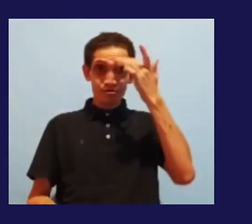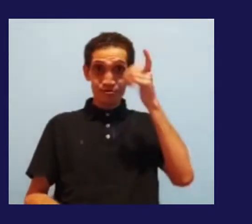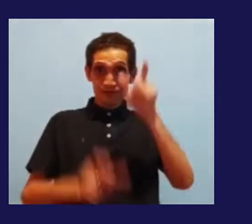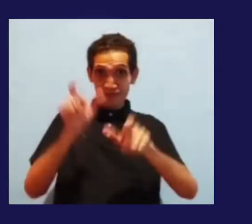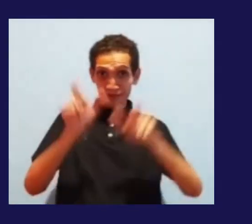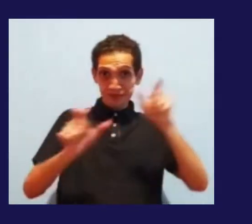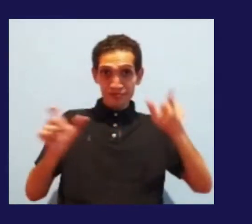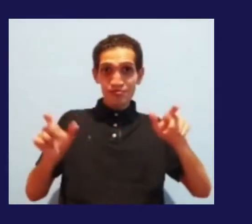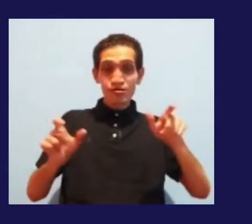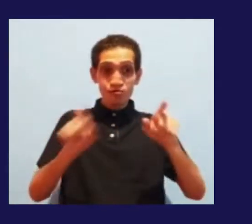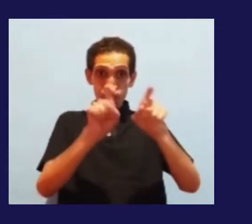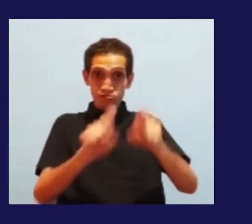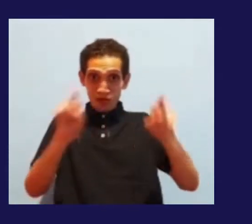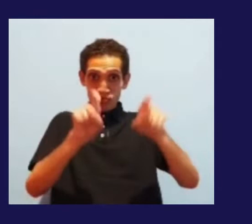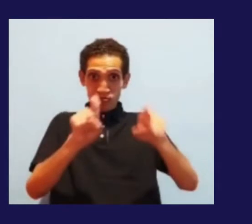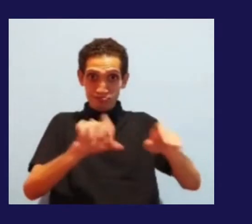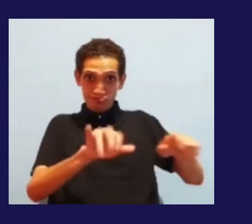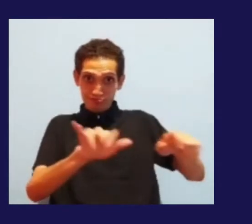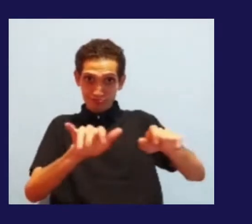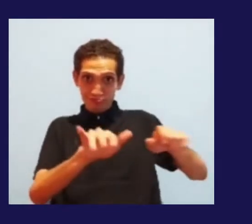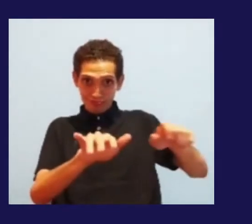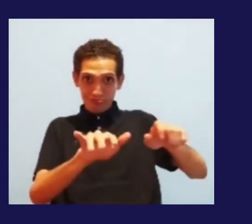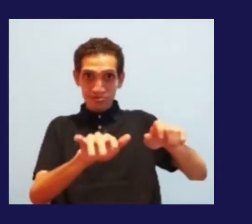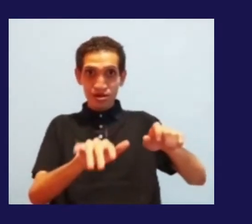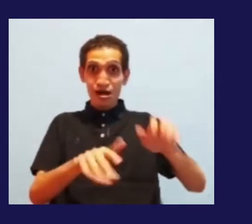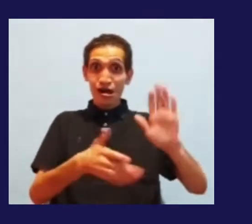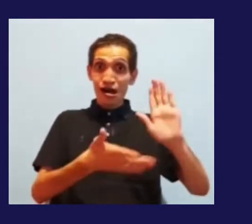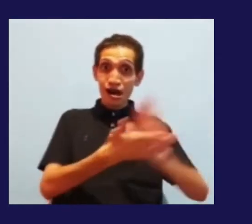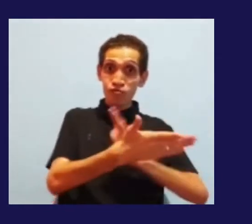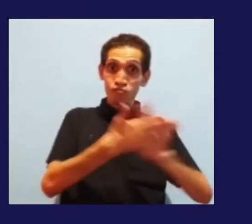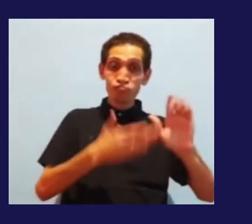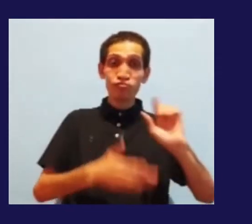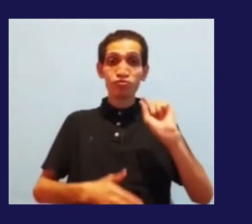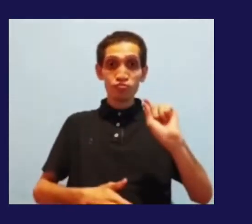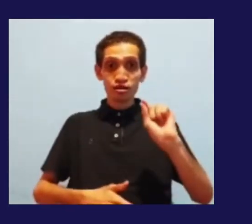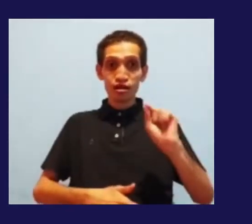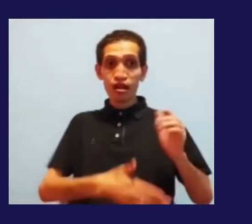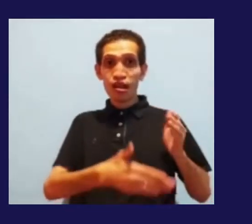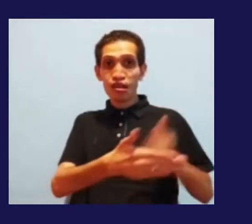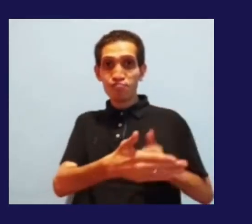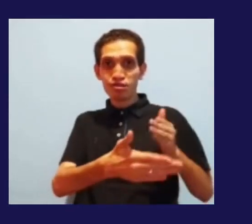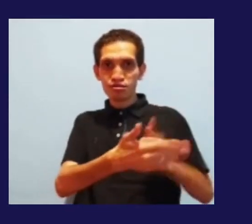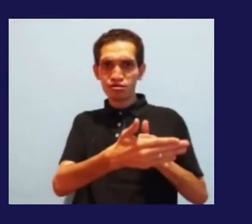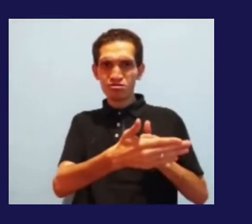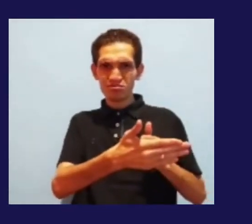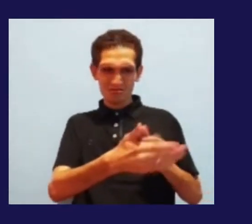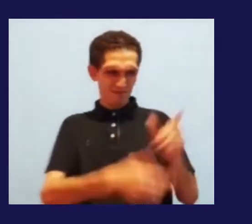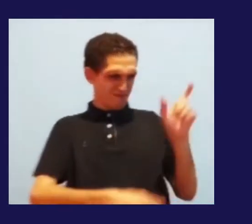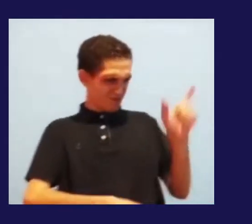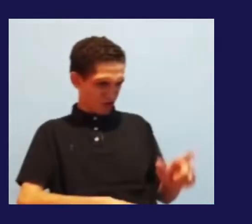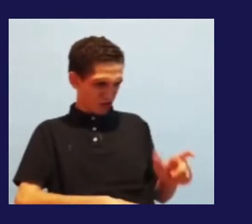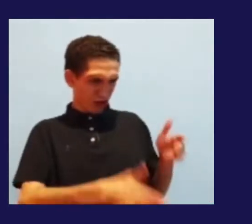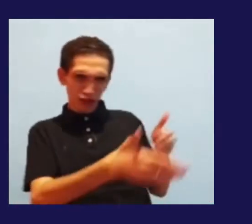muitas delas têm algumas limitações que precisam utilizar